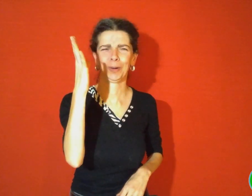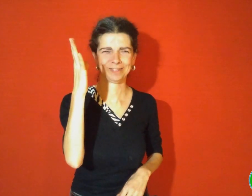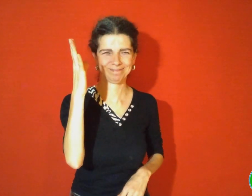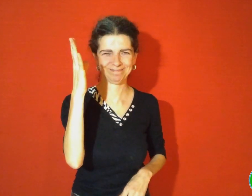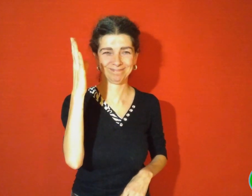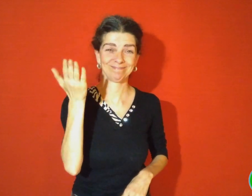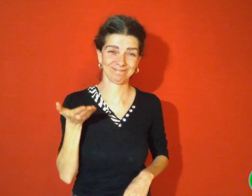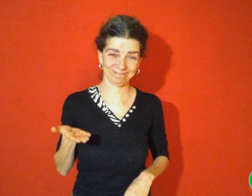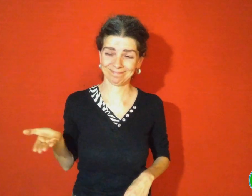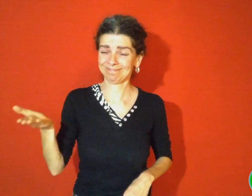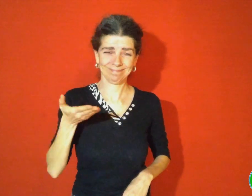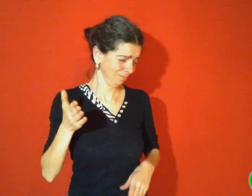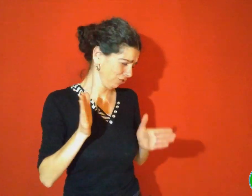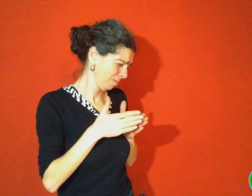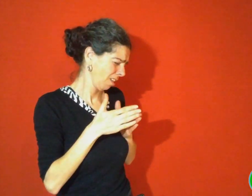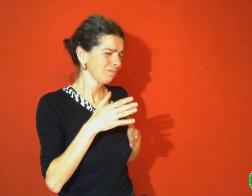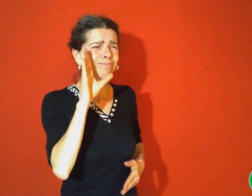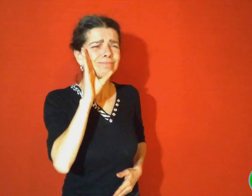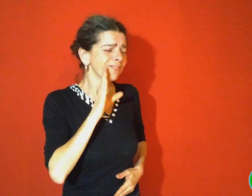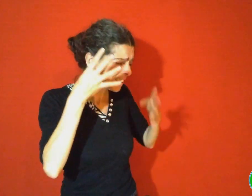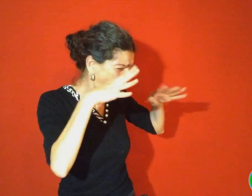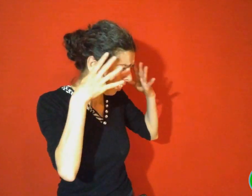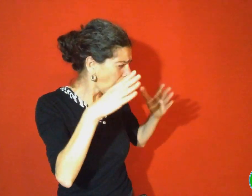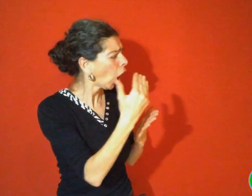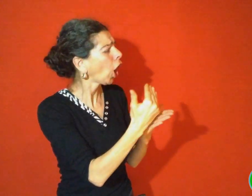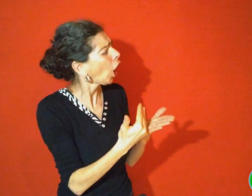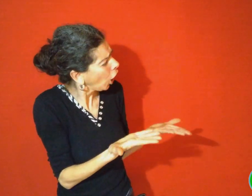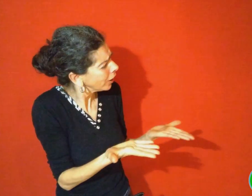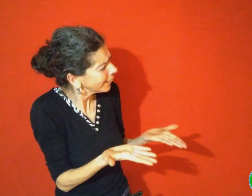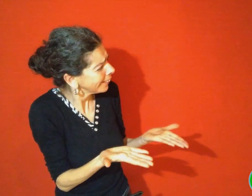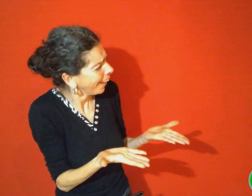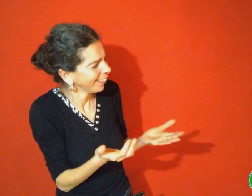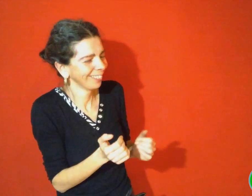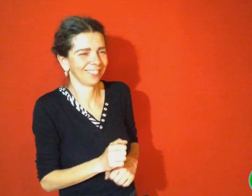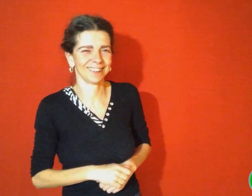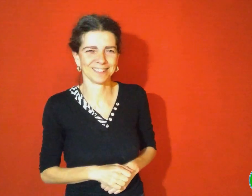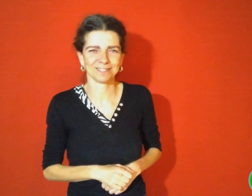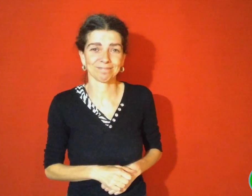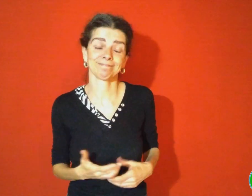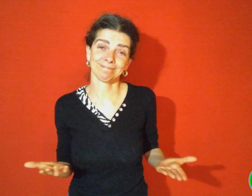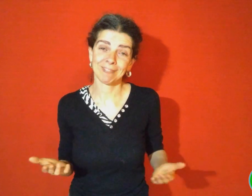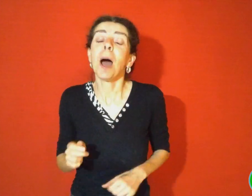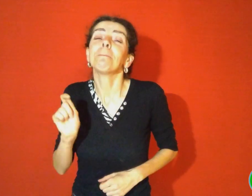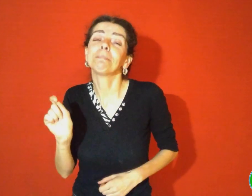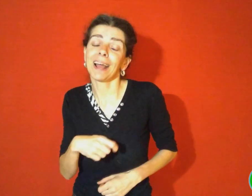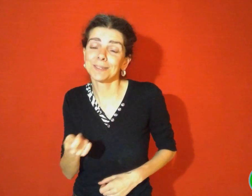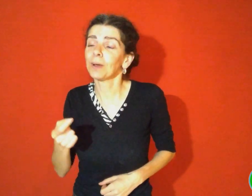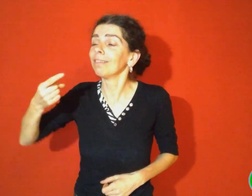s'exclamait-il et il demandait à Zéralda de leur redonner ses recettes Naturellement